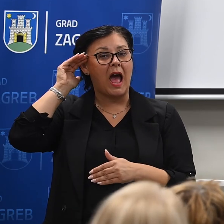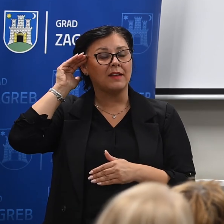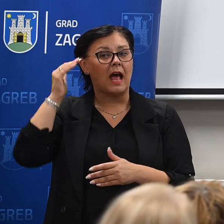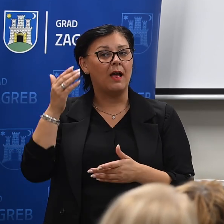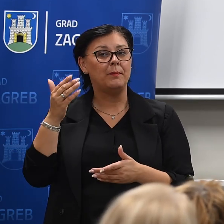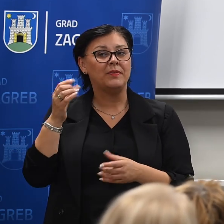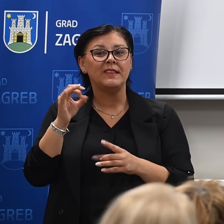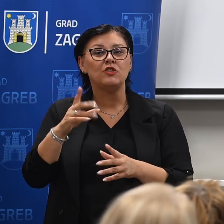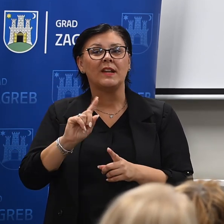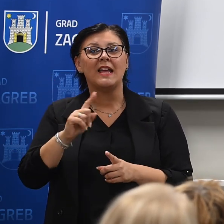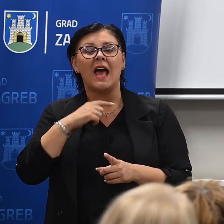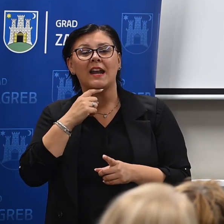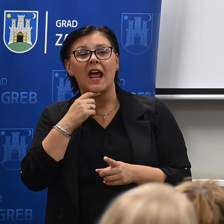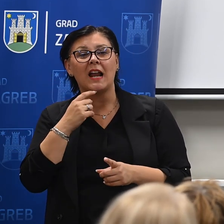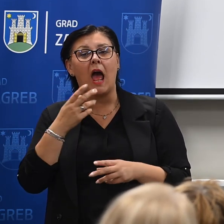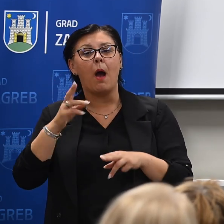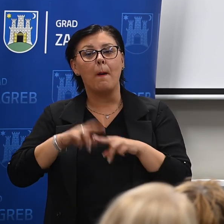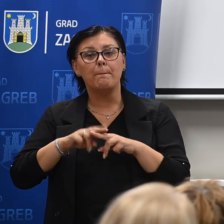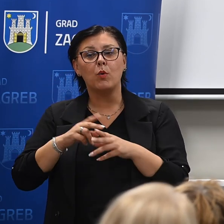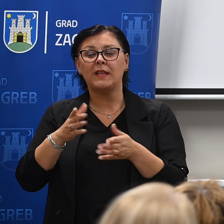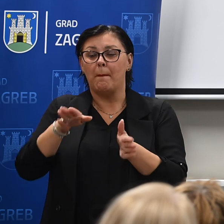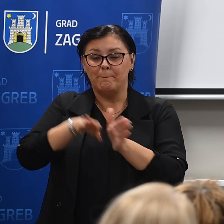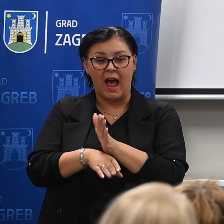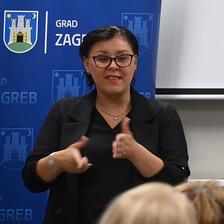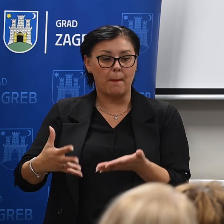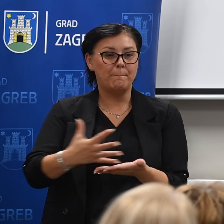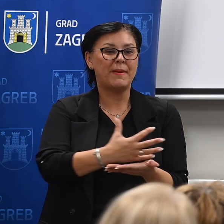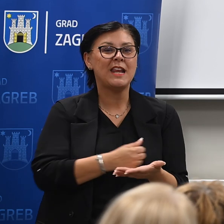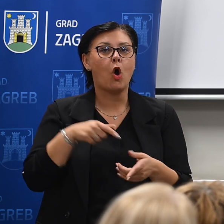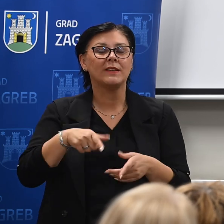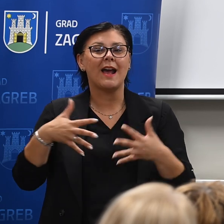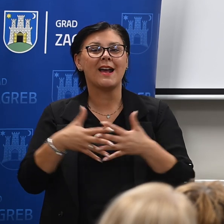nikakve kompenzacijske mjere, jer će to biti smanjivanje prihoda gradova.